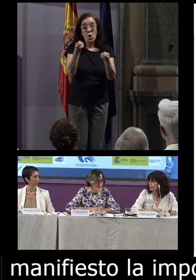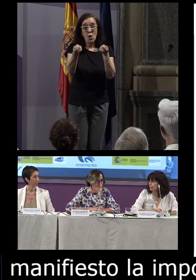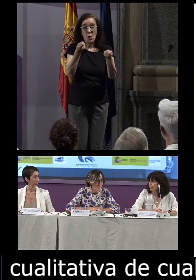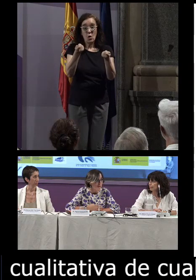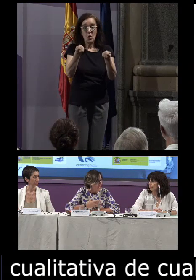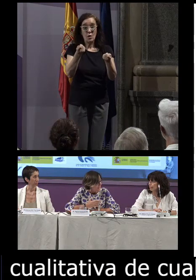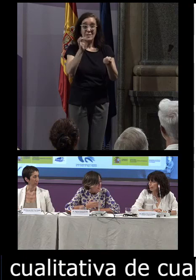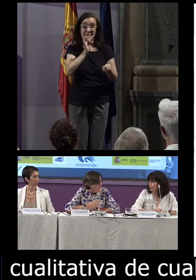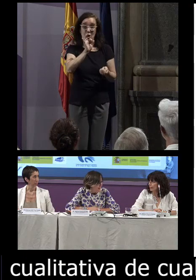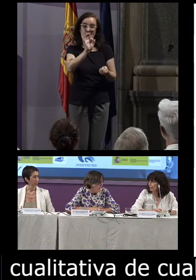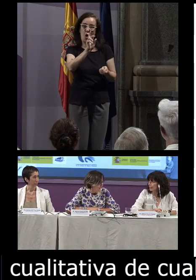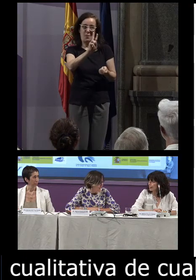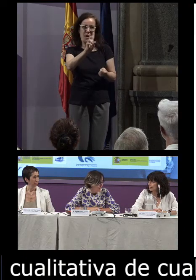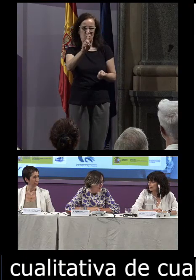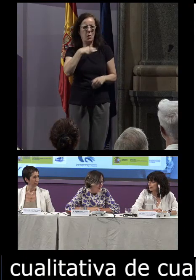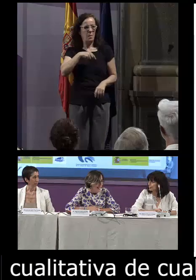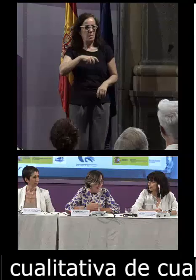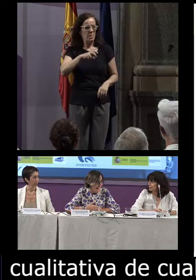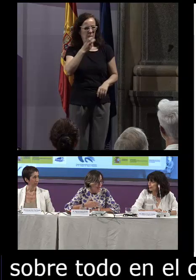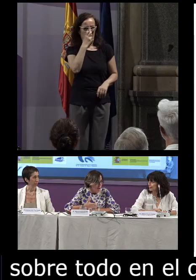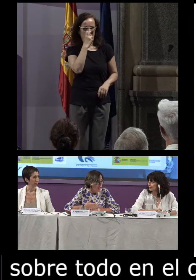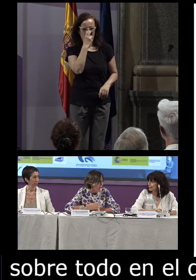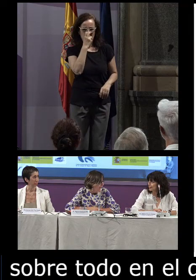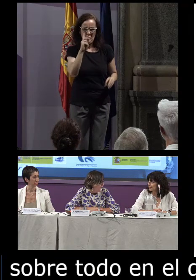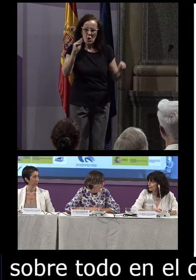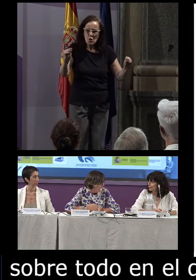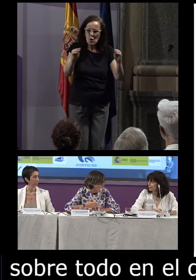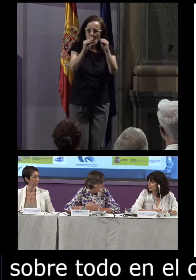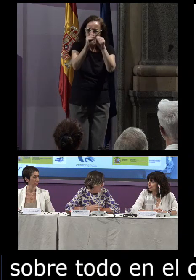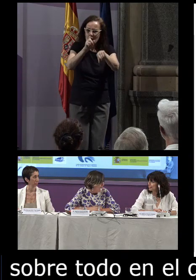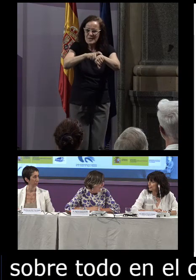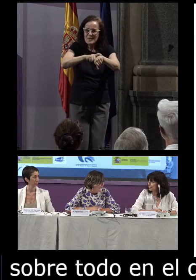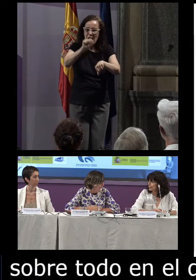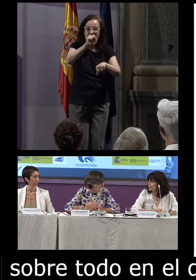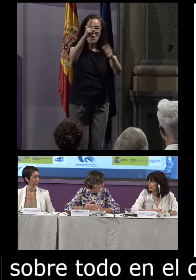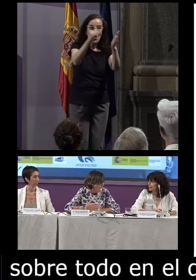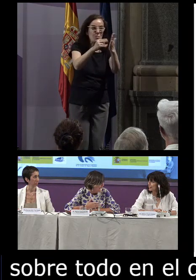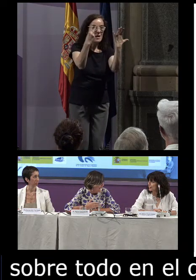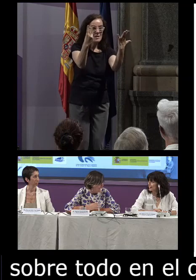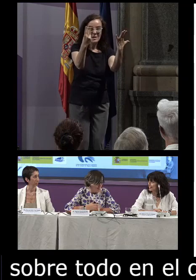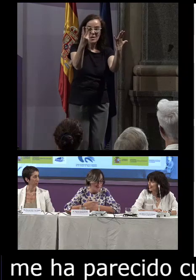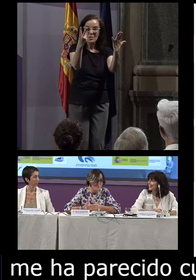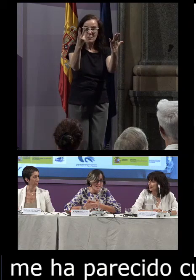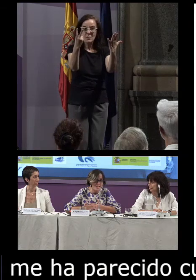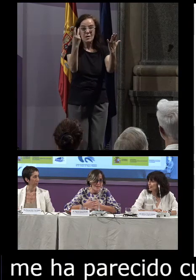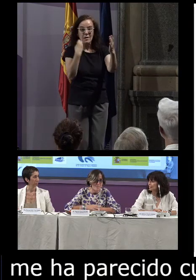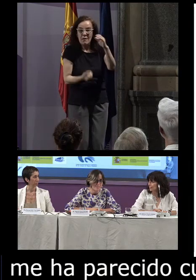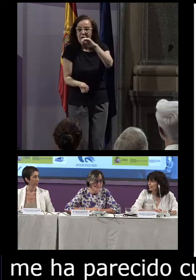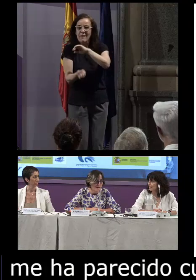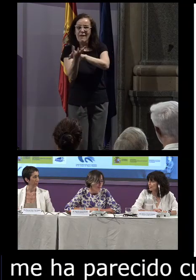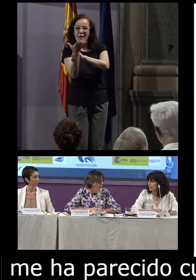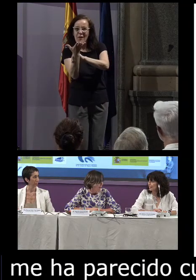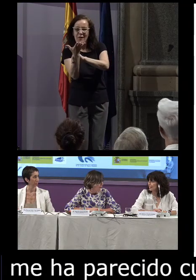siglo XXI que me ha parecido curioso que coincidiera en el tiempo en año 2007 con la fecha de